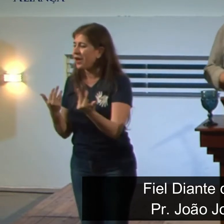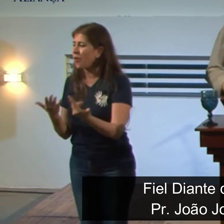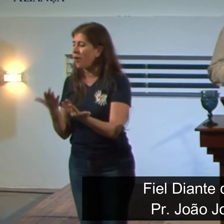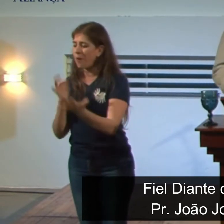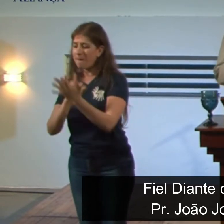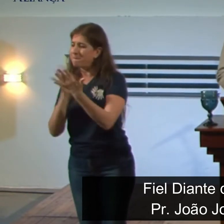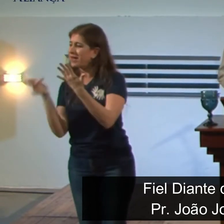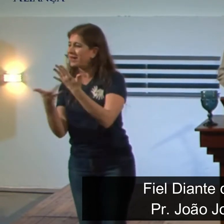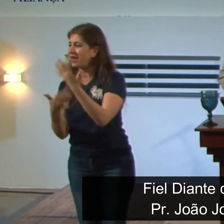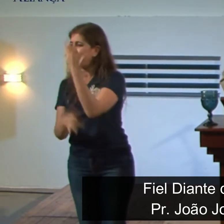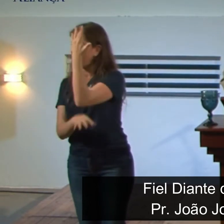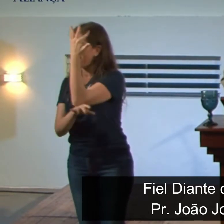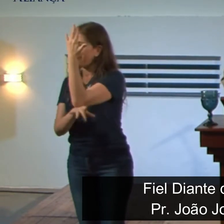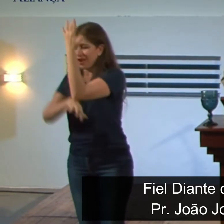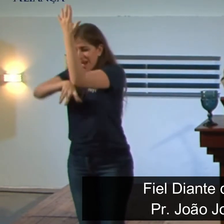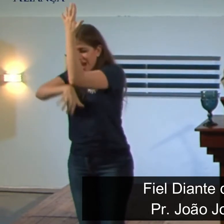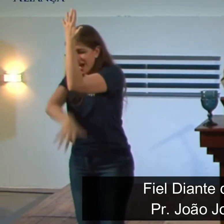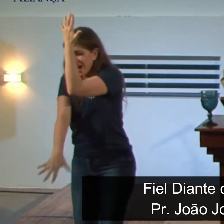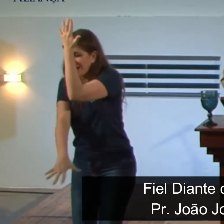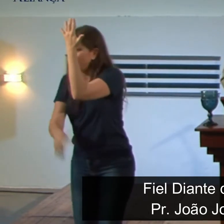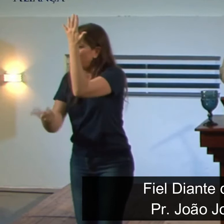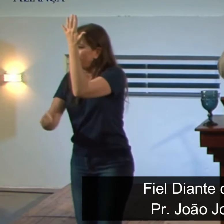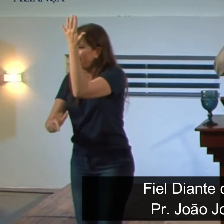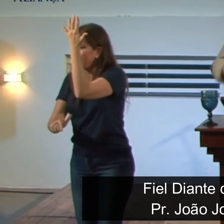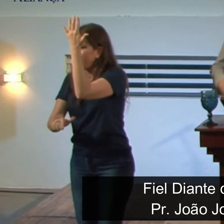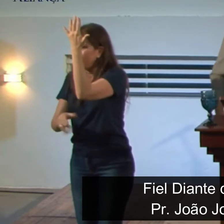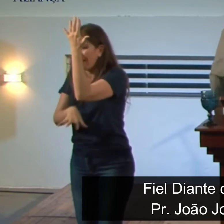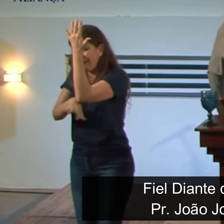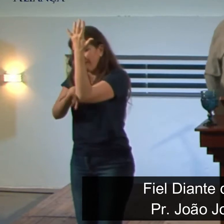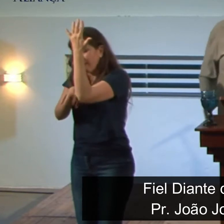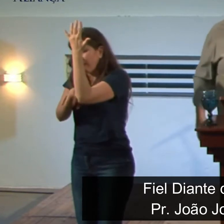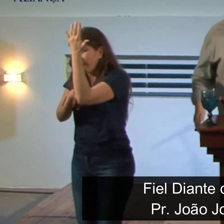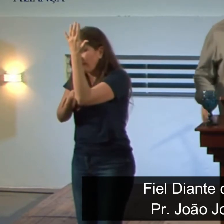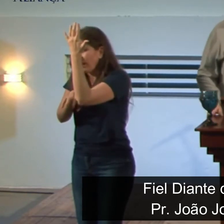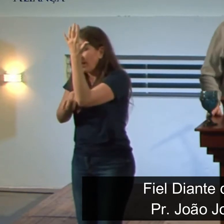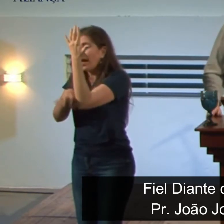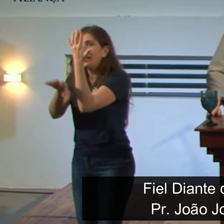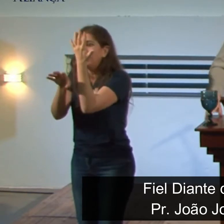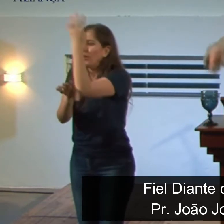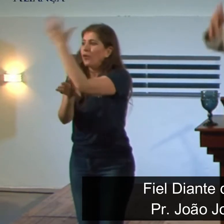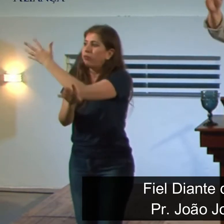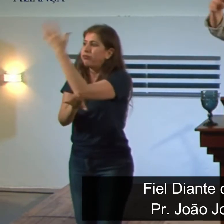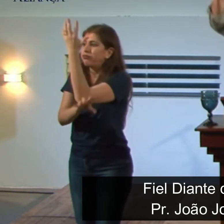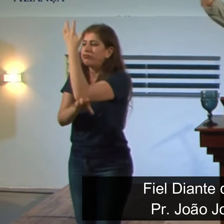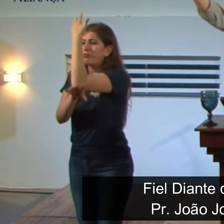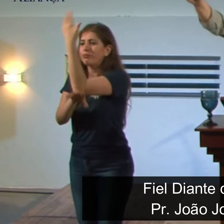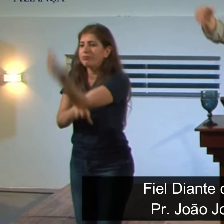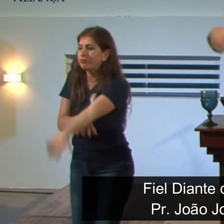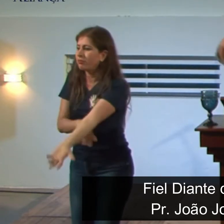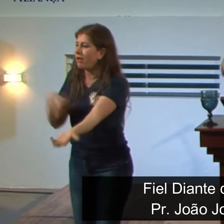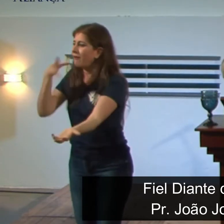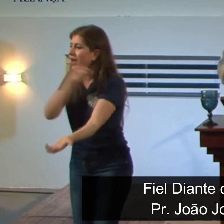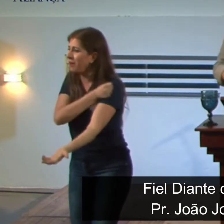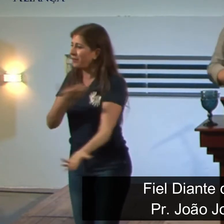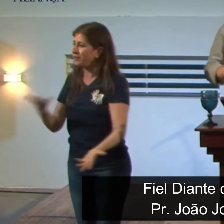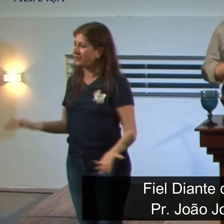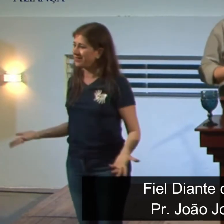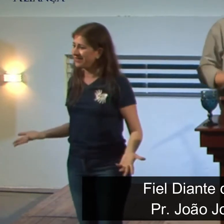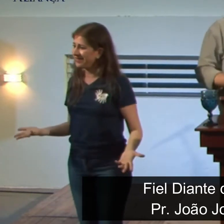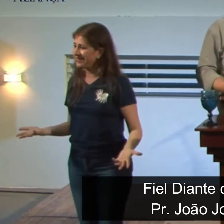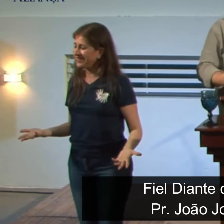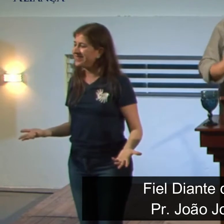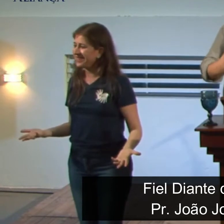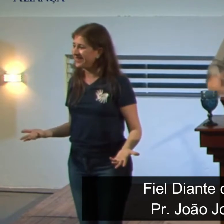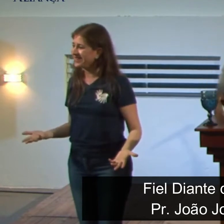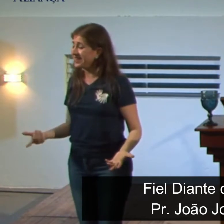porque na verdade não conhecem o seu Deus, não conhecem o seu Deus, desde o início, desde a queda, príncipe desse mundo